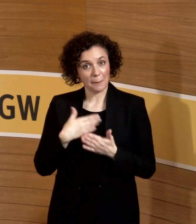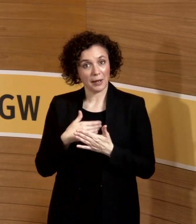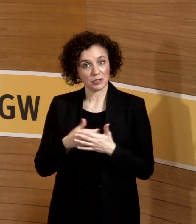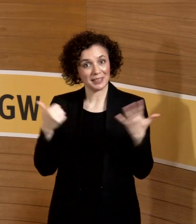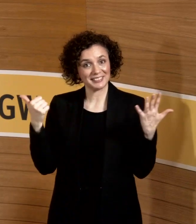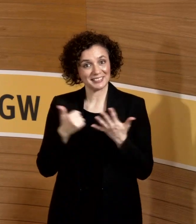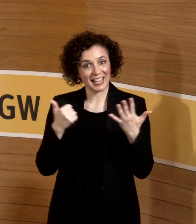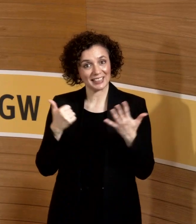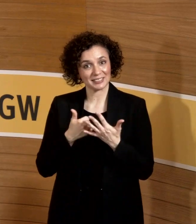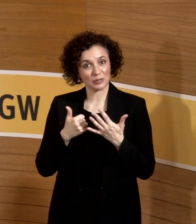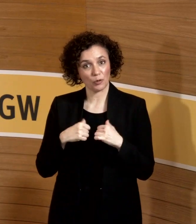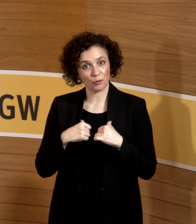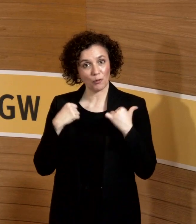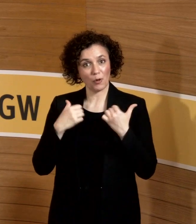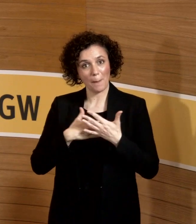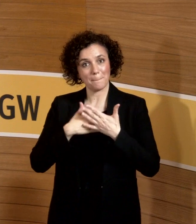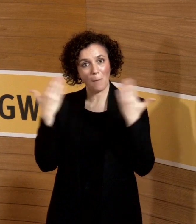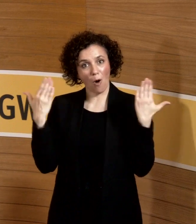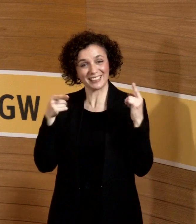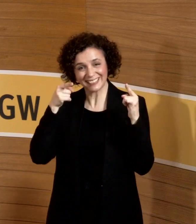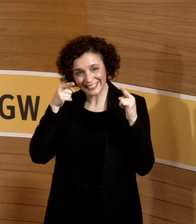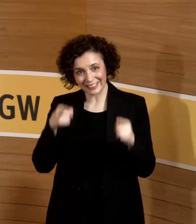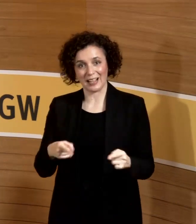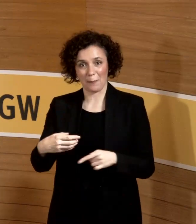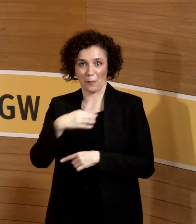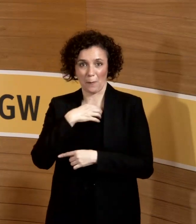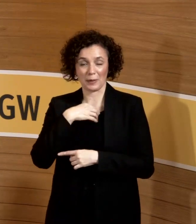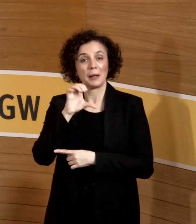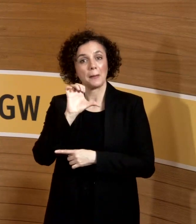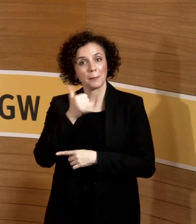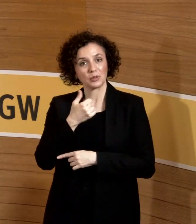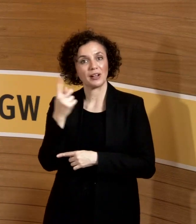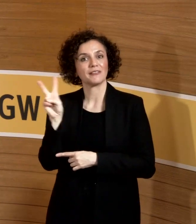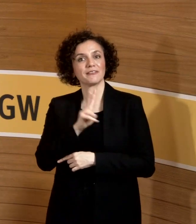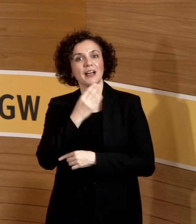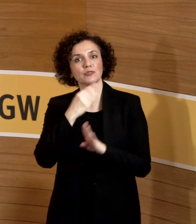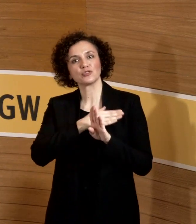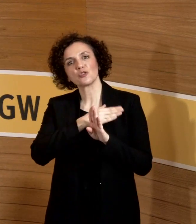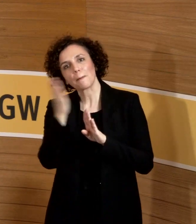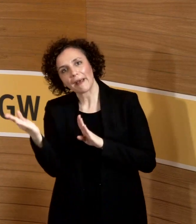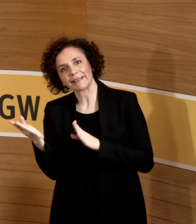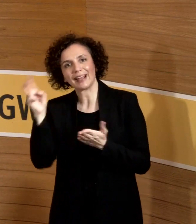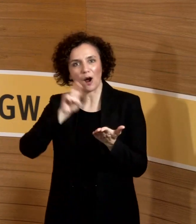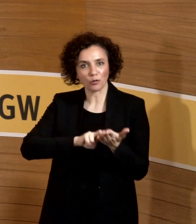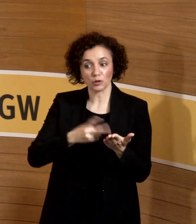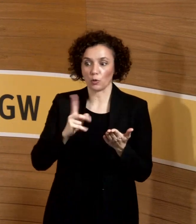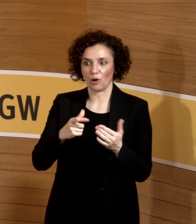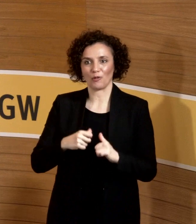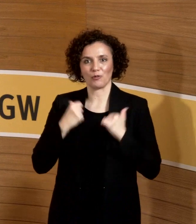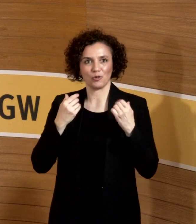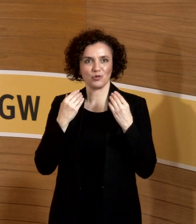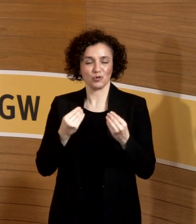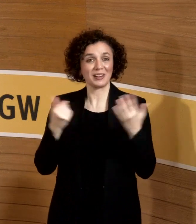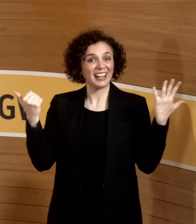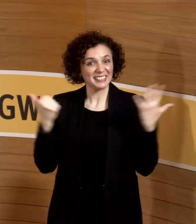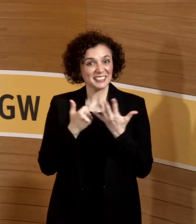ein Problem haben. Da haben wir die Chronodisruption, gerade für die Spähtypen, selbst auch für die Frühtypen. Aber da wird die